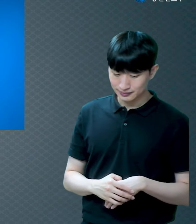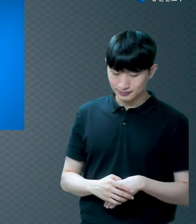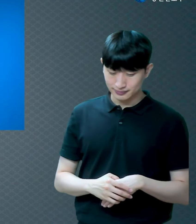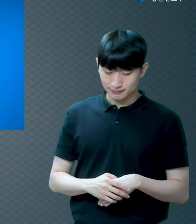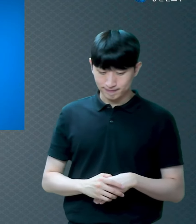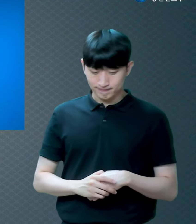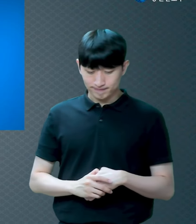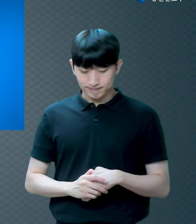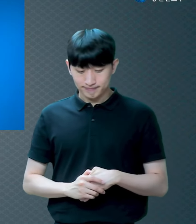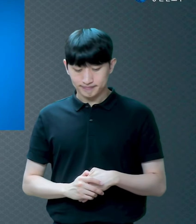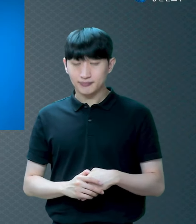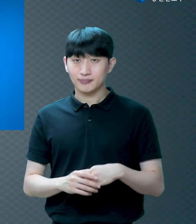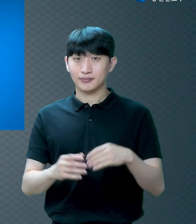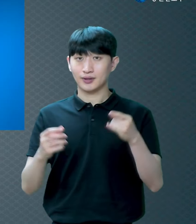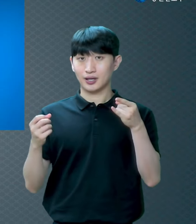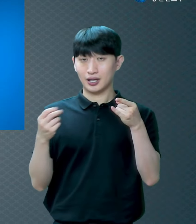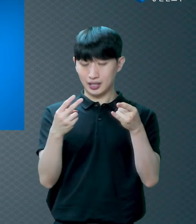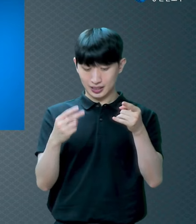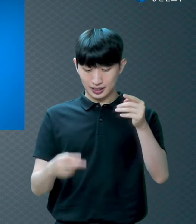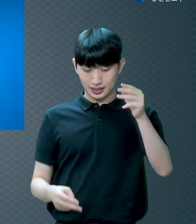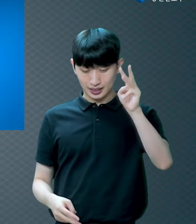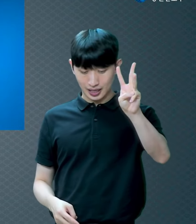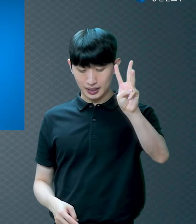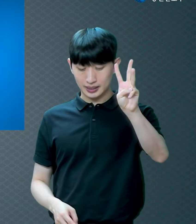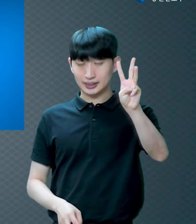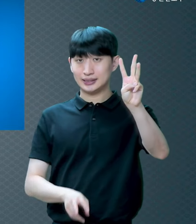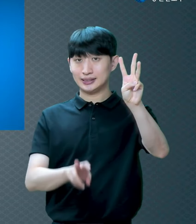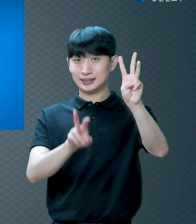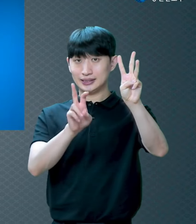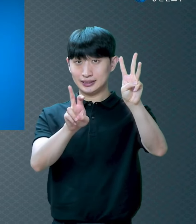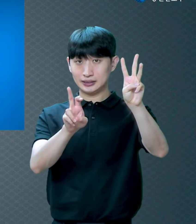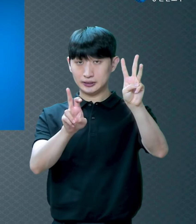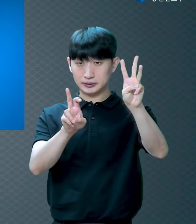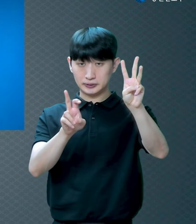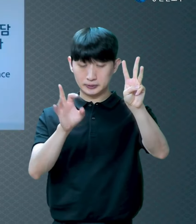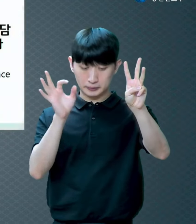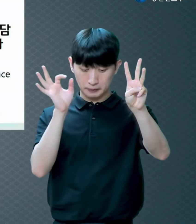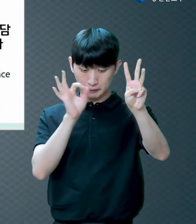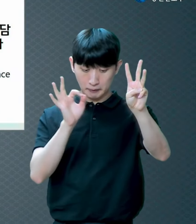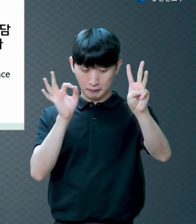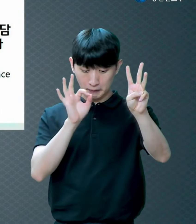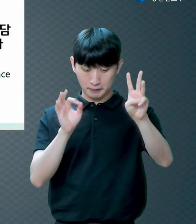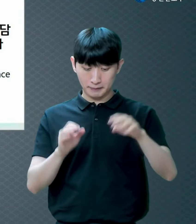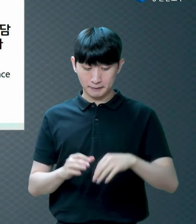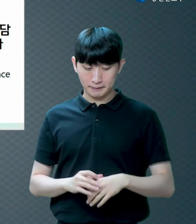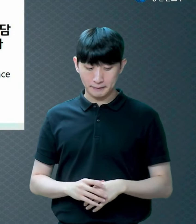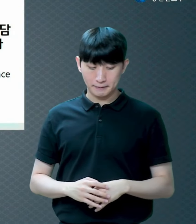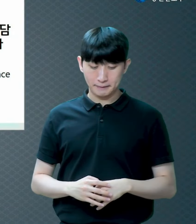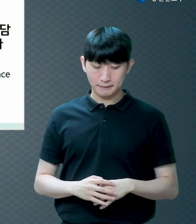에베소스 3장 12절을 좀 찾아볼게요 자 여기 보면